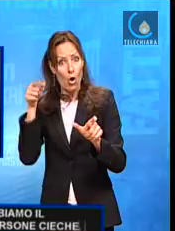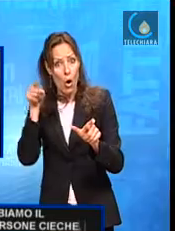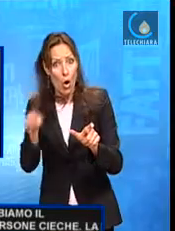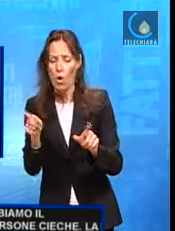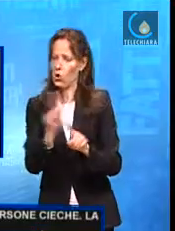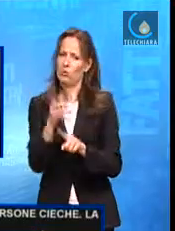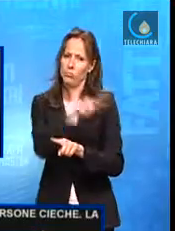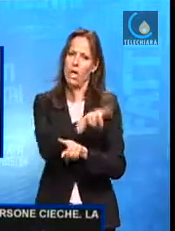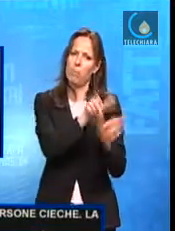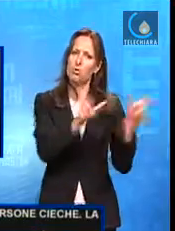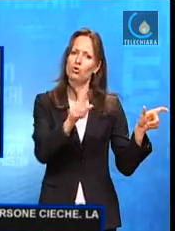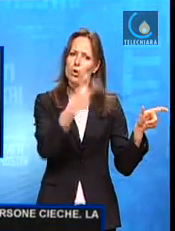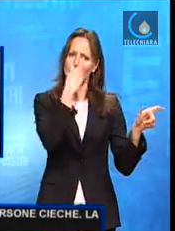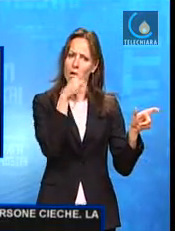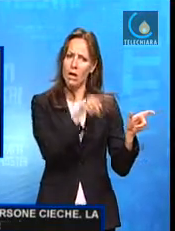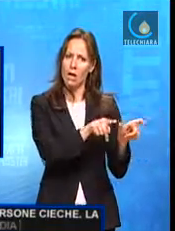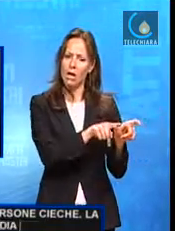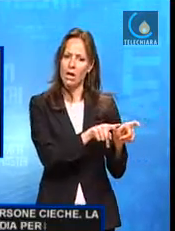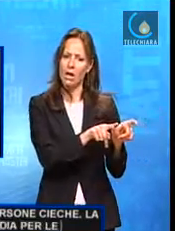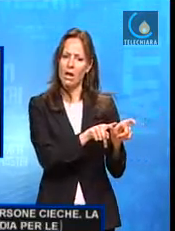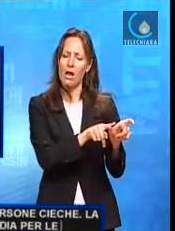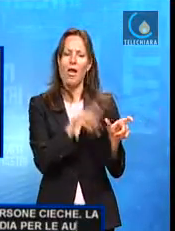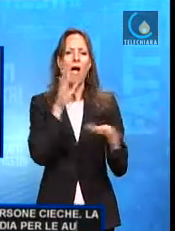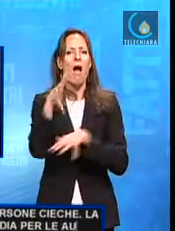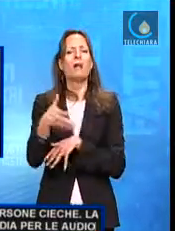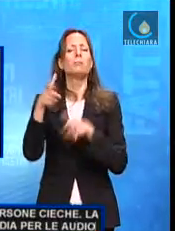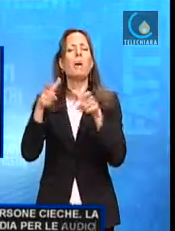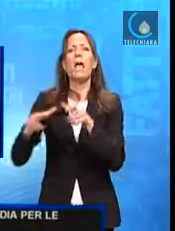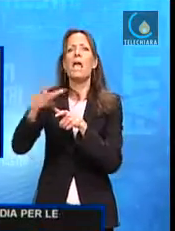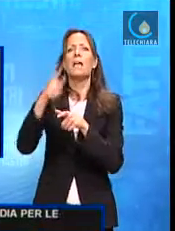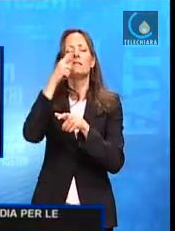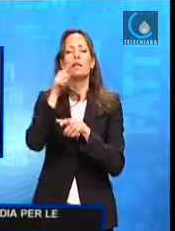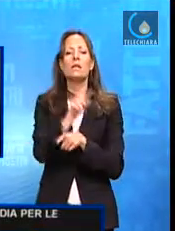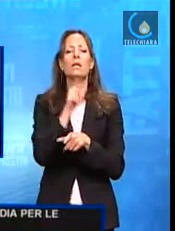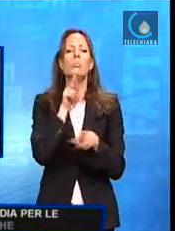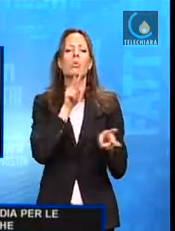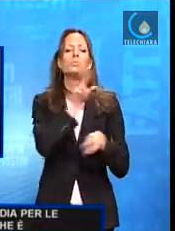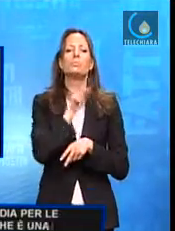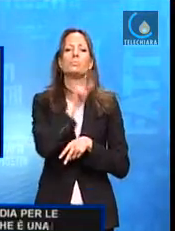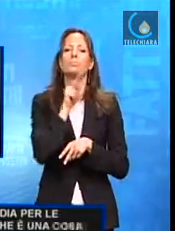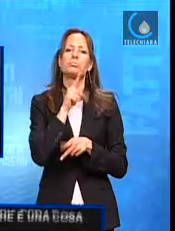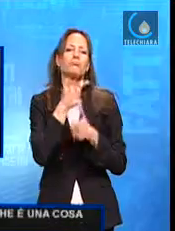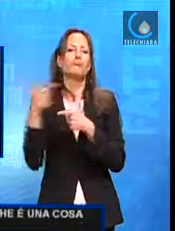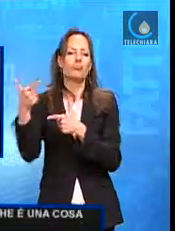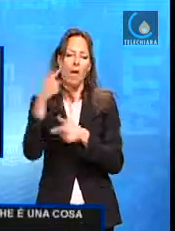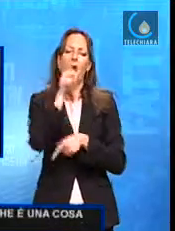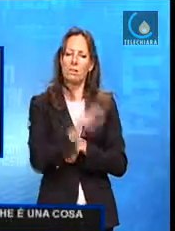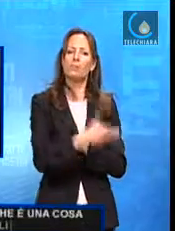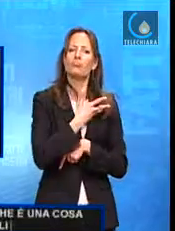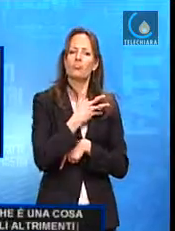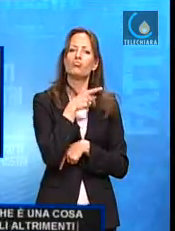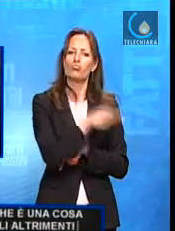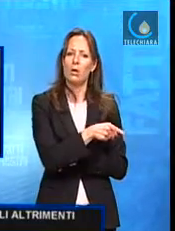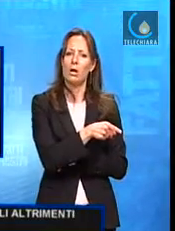Europa per le audiodescrizioni, che è una cosa che non esiste negli altri paesi. Ed è stato un altro degli argomenti importanti. Anche questo va